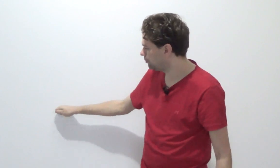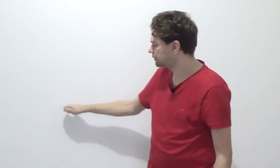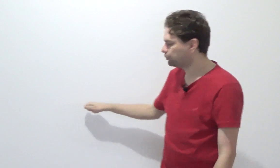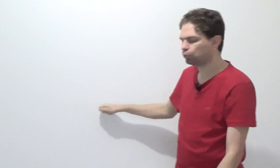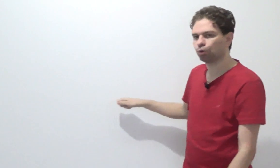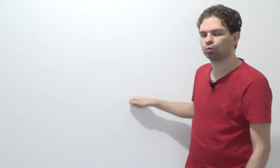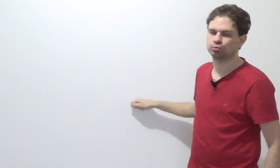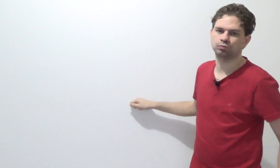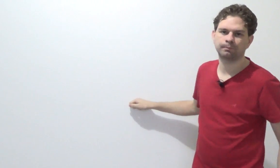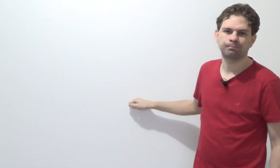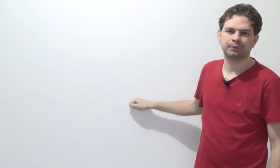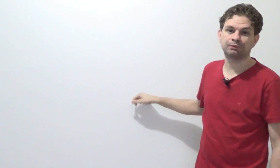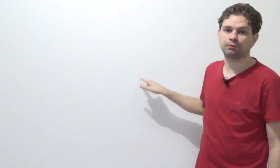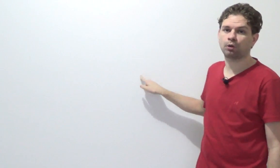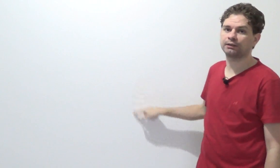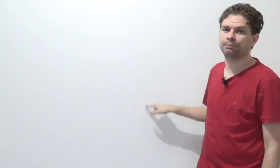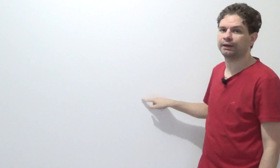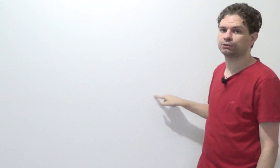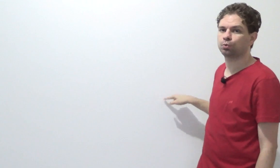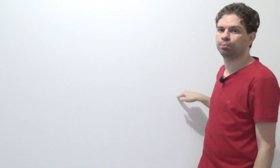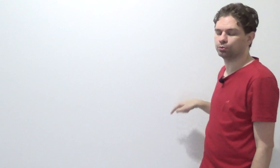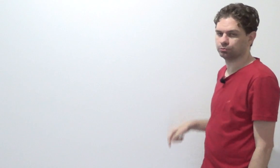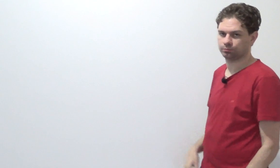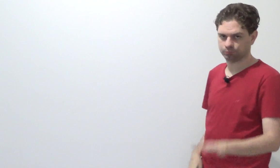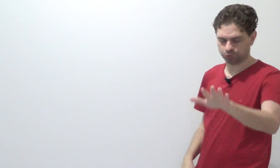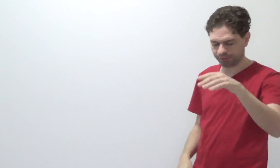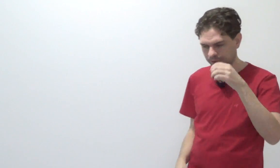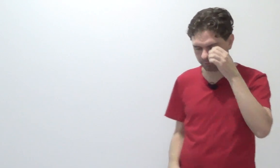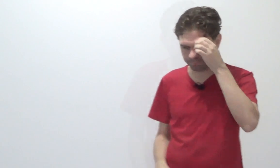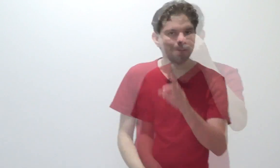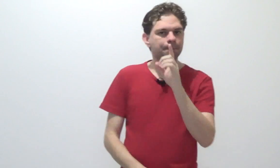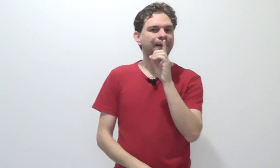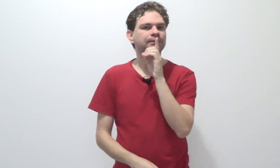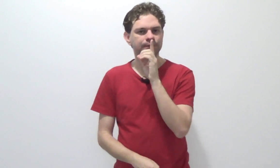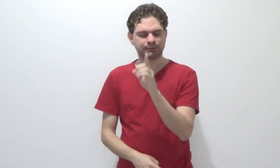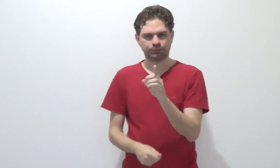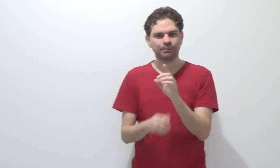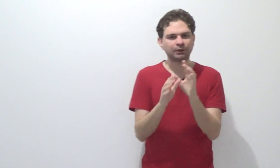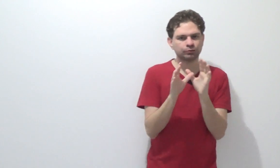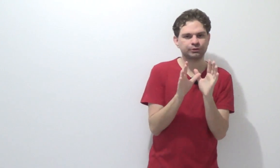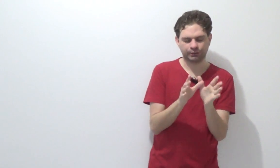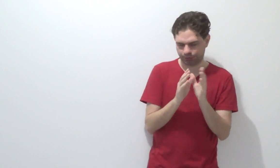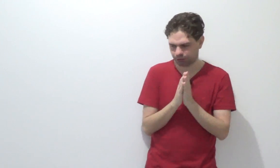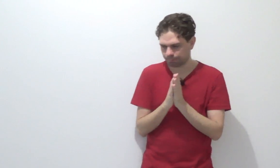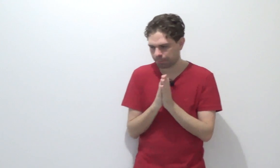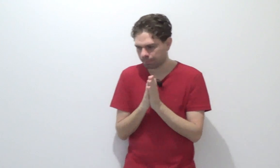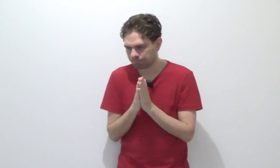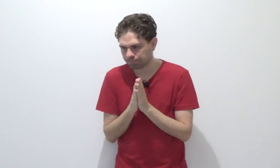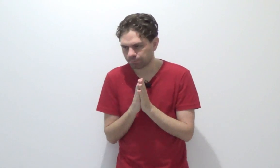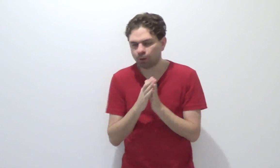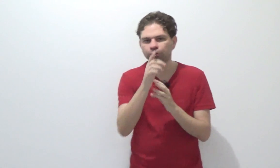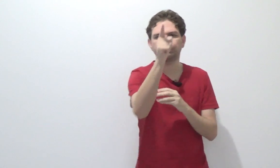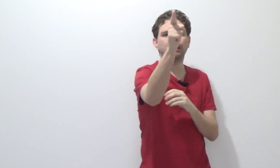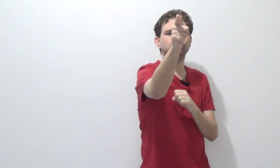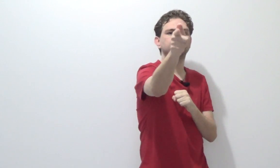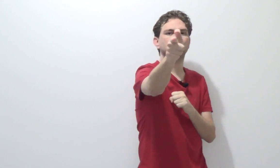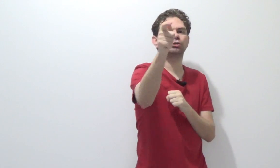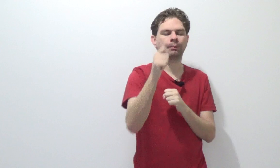Homicídio doloso. E você vai colocar entre parênteses. Culposo. Tu vai entender. Presta atenção. Imagina o seguinte. Eu disparo um tiro contra uma